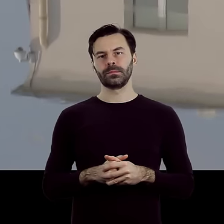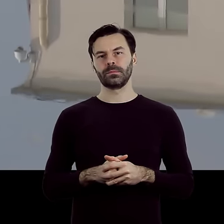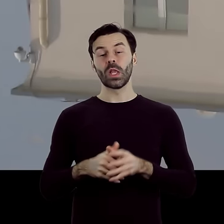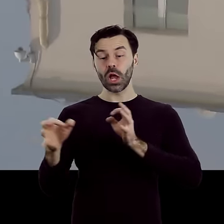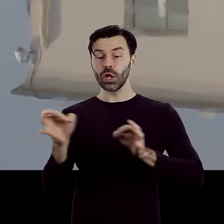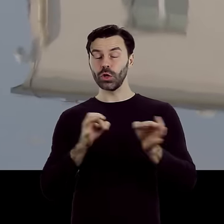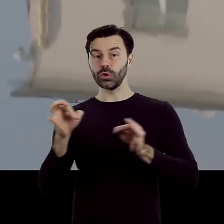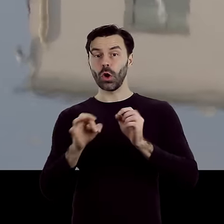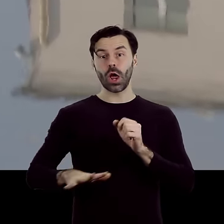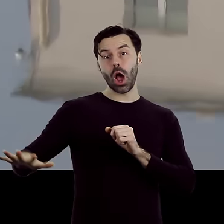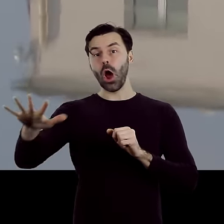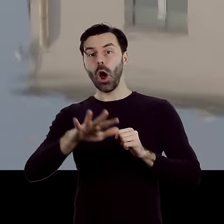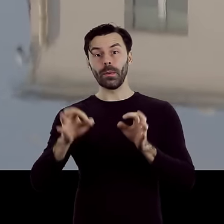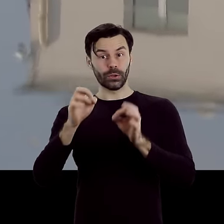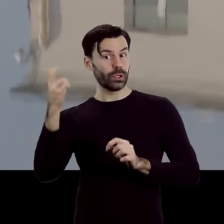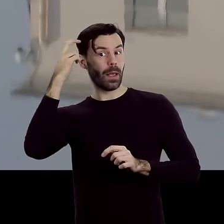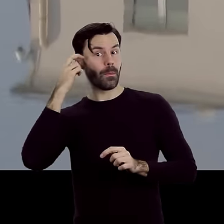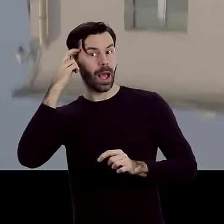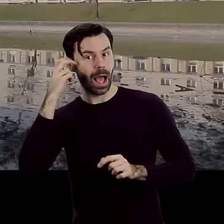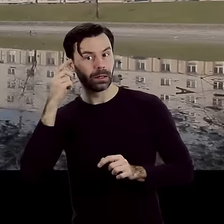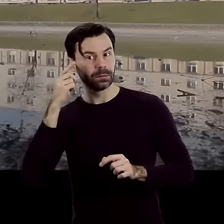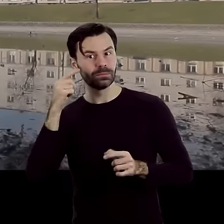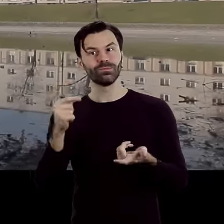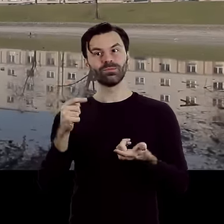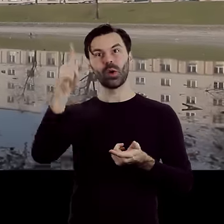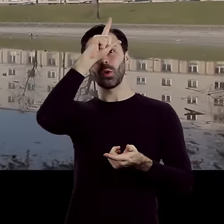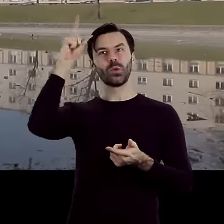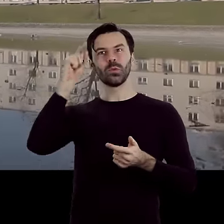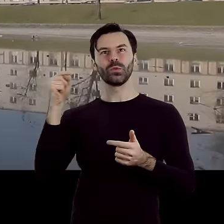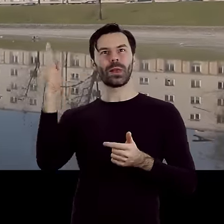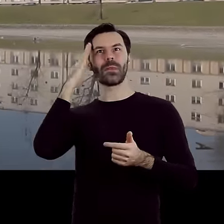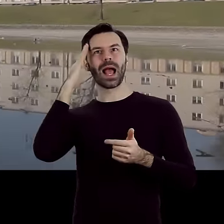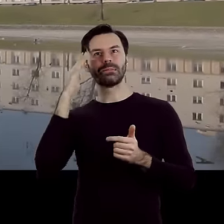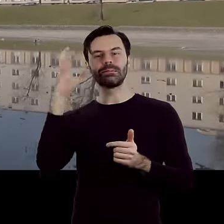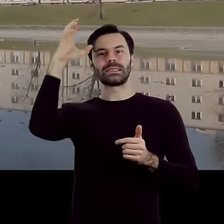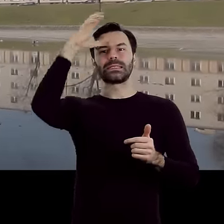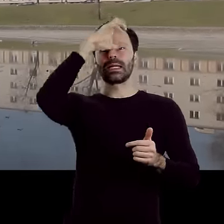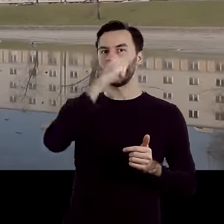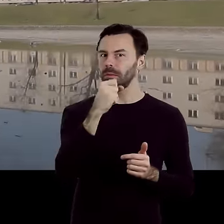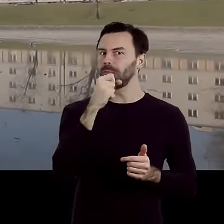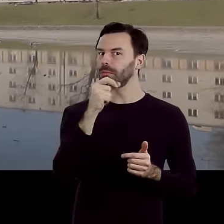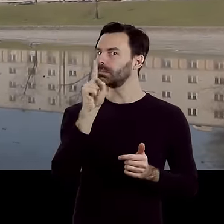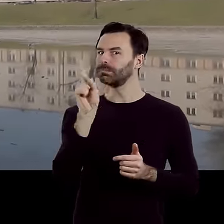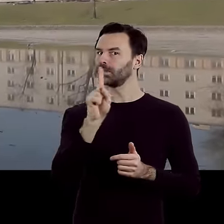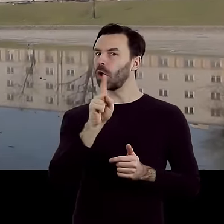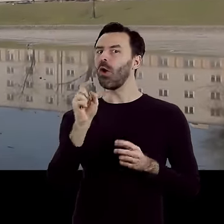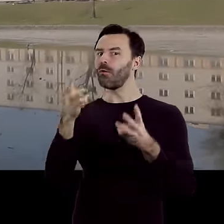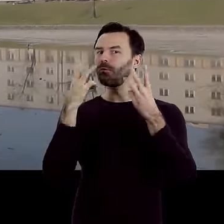Historia obszaru dzisiejszego parku zatarła się w pamięci mieszkańców miasta. A przecież jest to kolebka